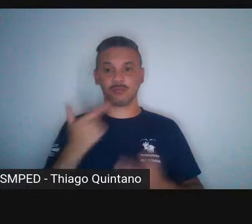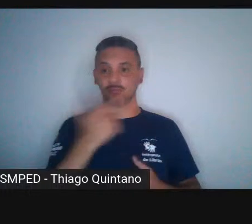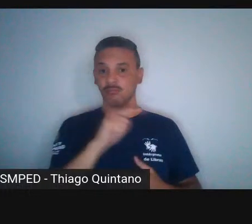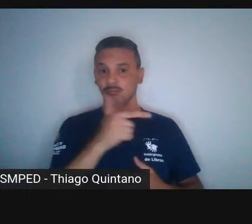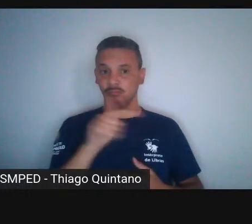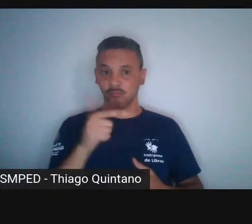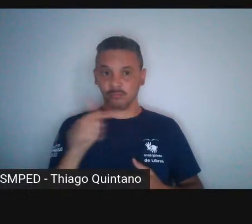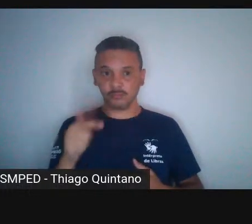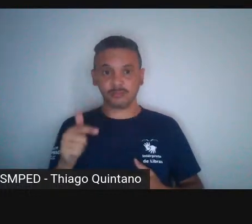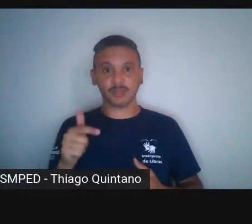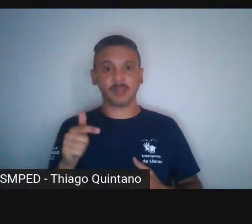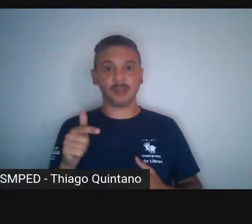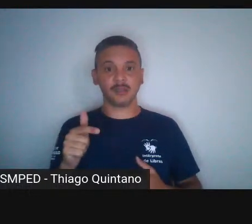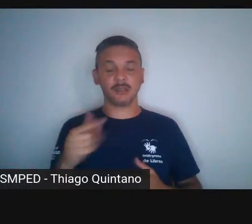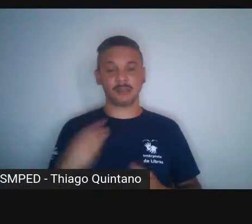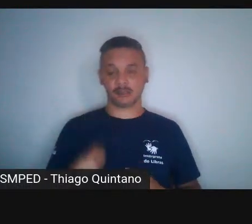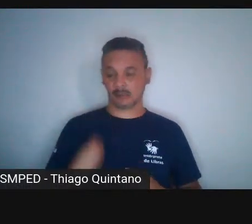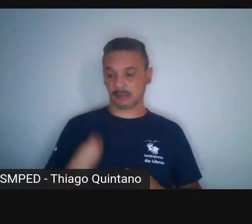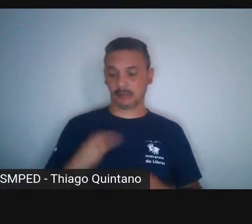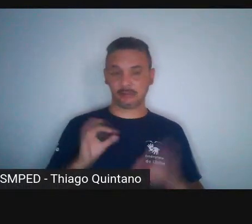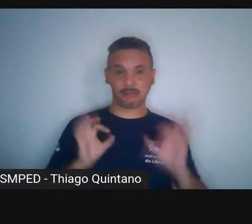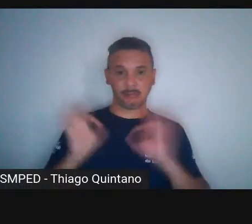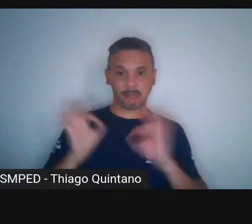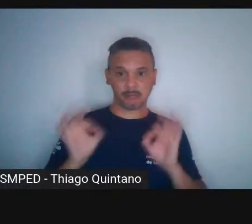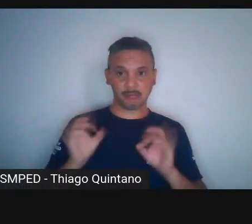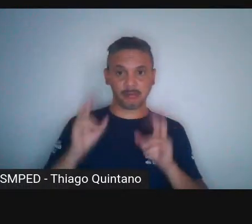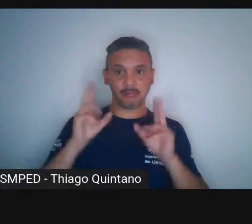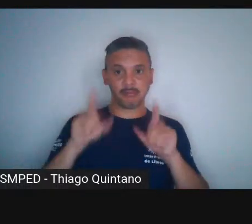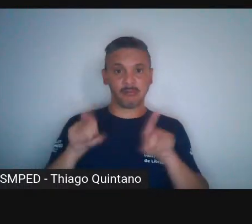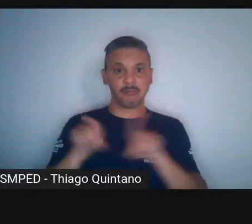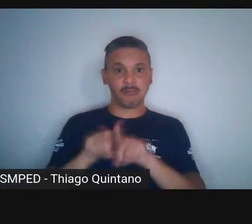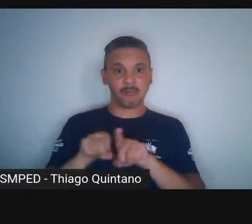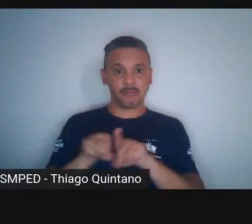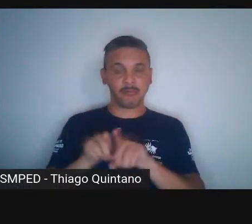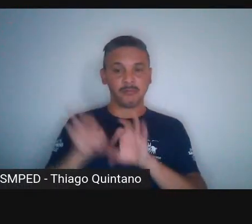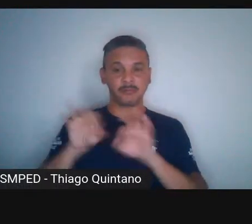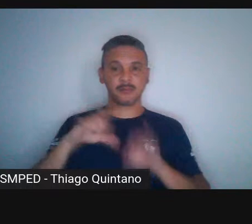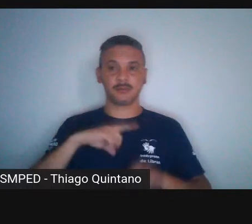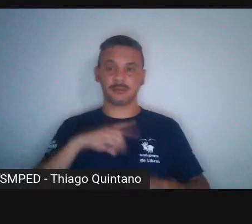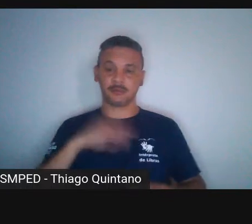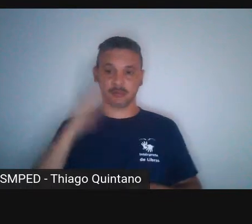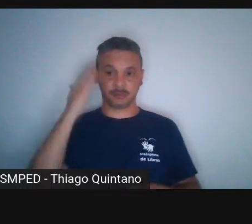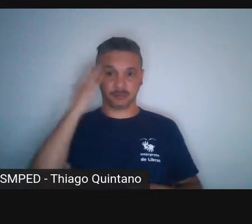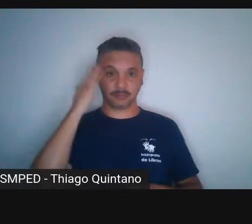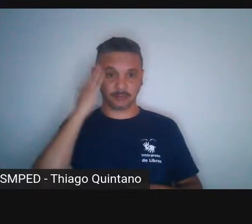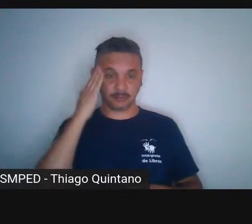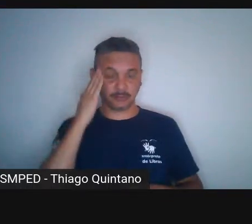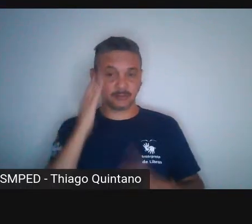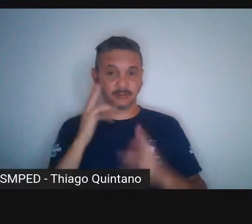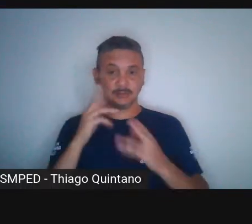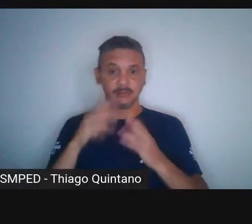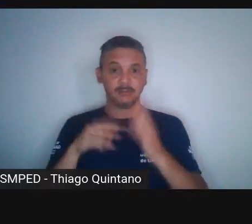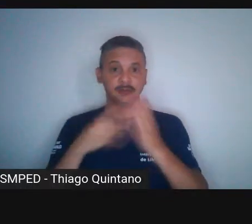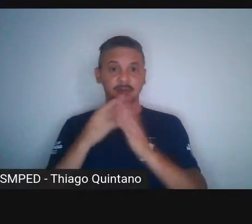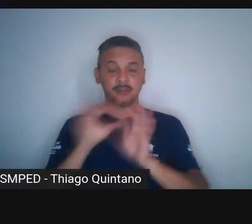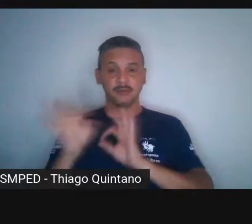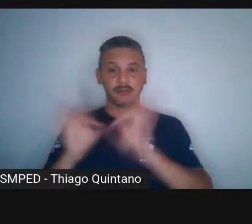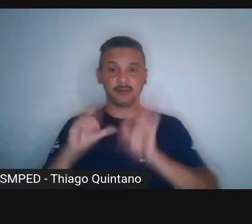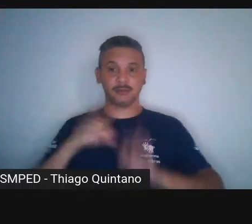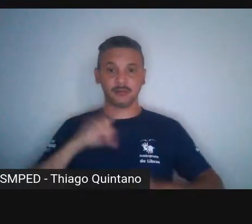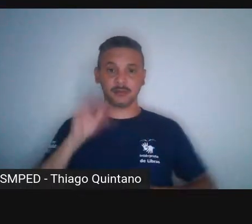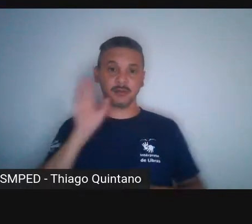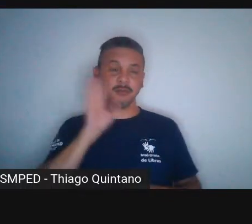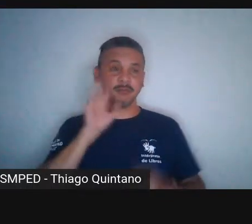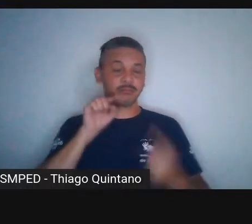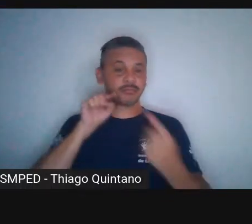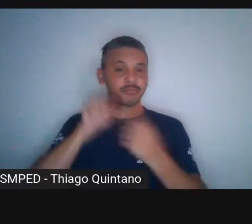não existiria, e acho que a poética de Caio Resiguit estaria nessa terceira margem interessante, não